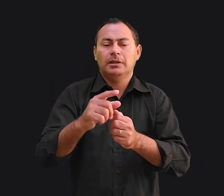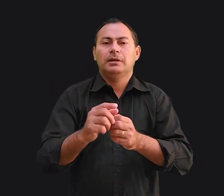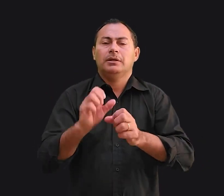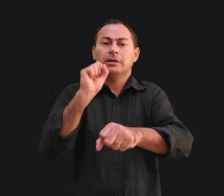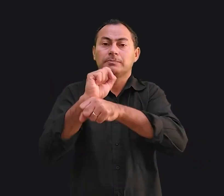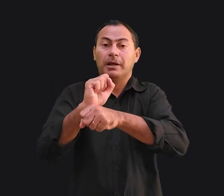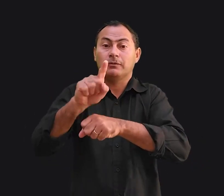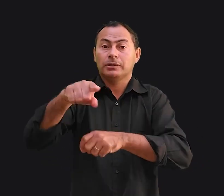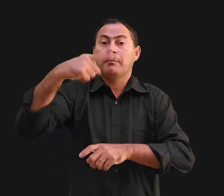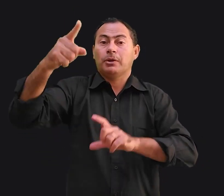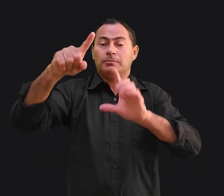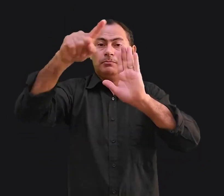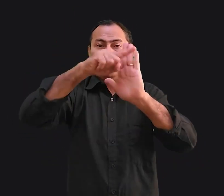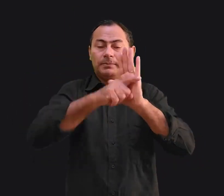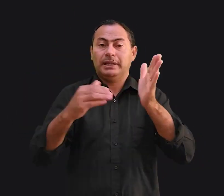Eu lhe espero para o próximo programa. Até lá!